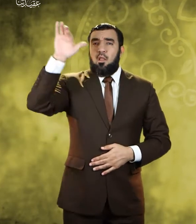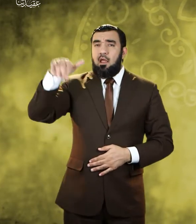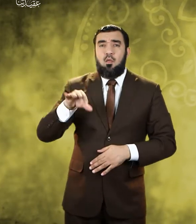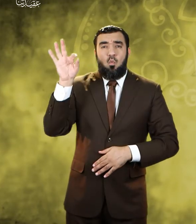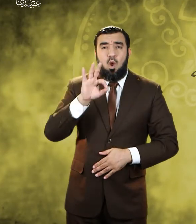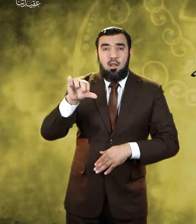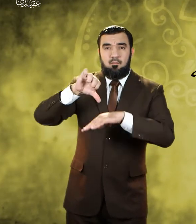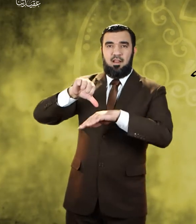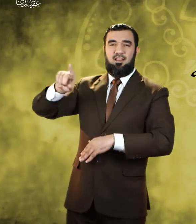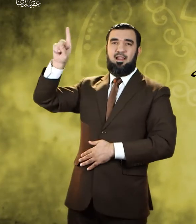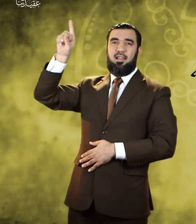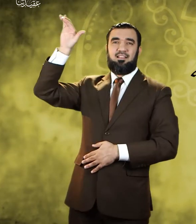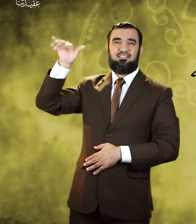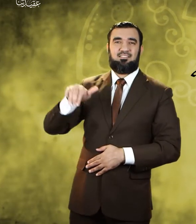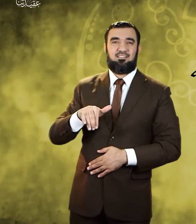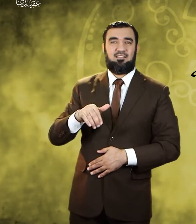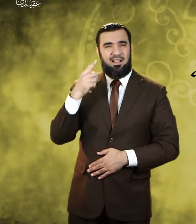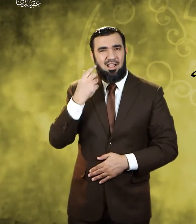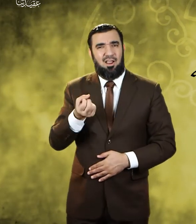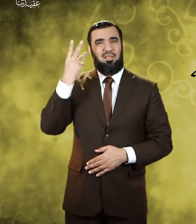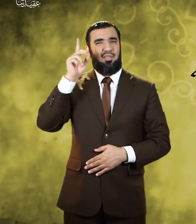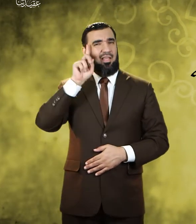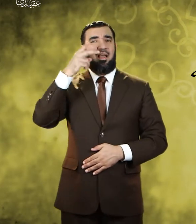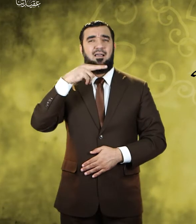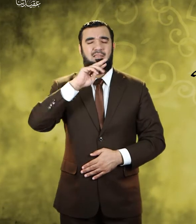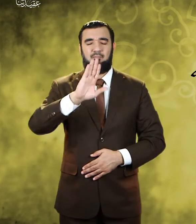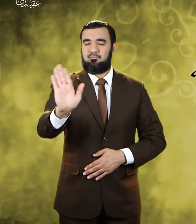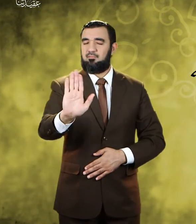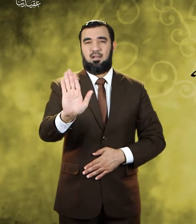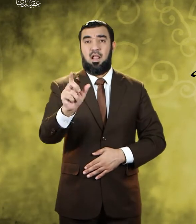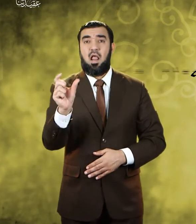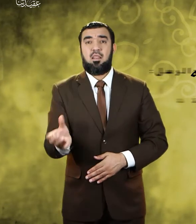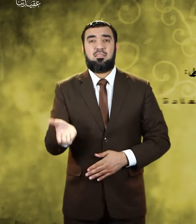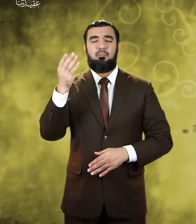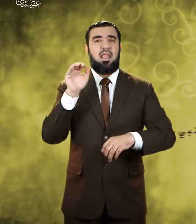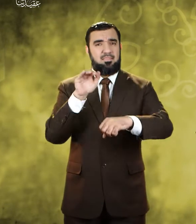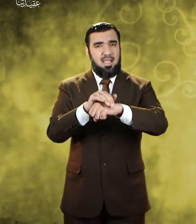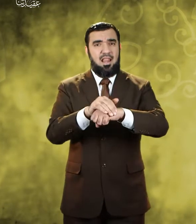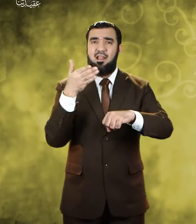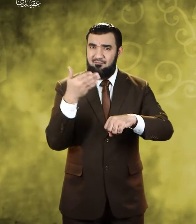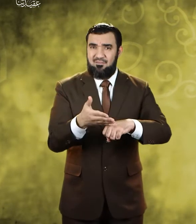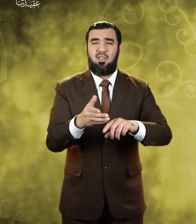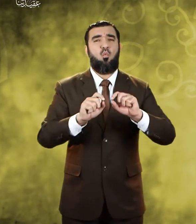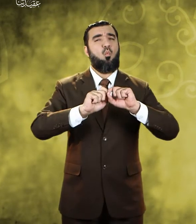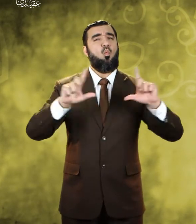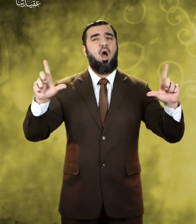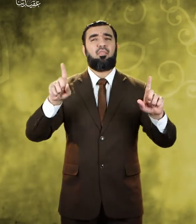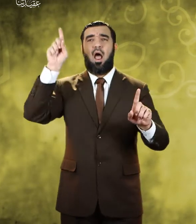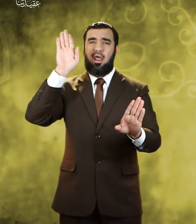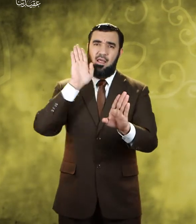مبعوثون من عند الله وليسوا مدعين أو كذبة من الأدلة التي أيد